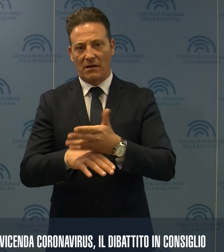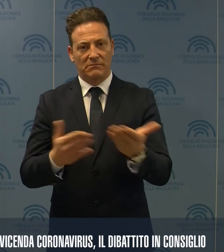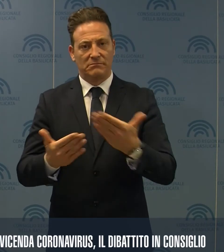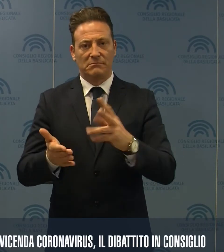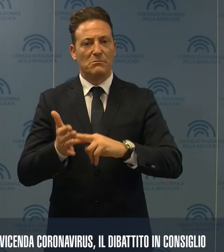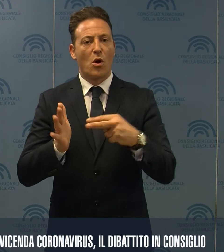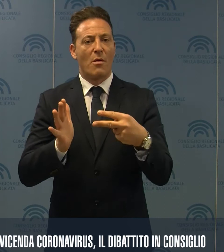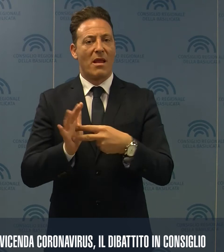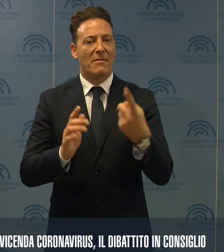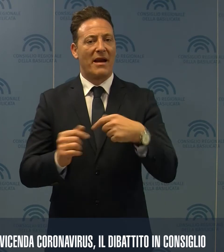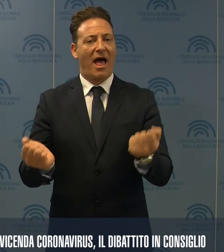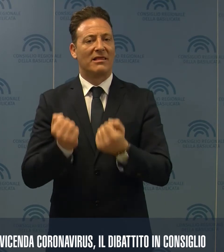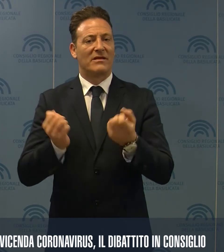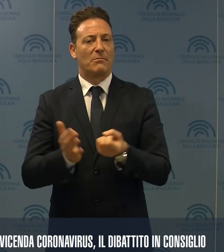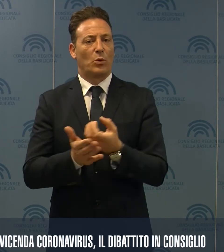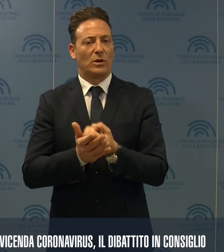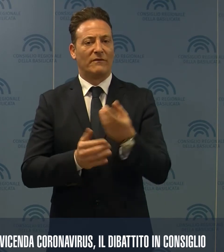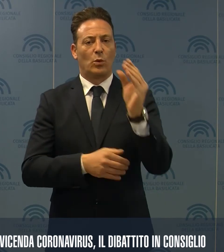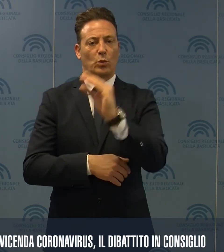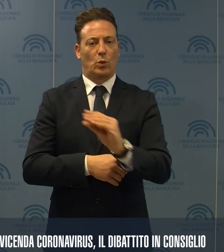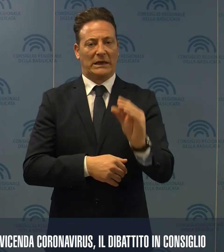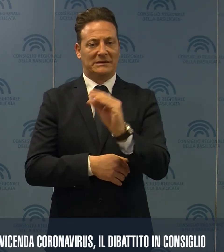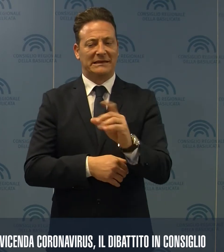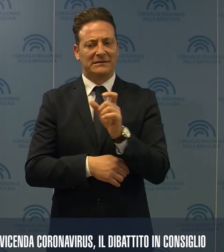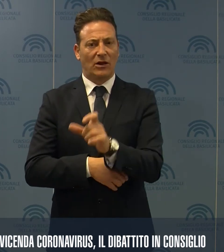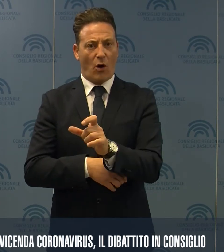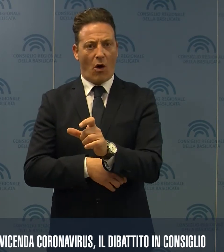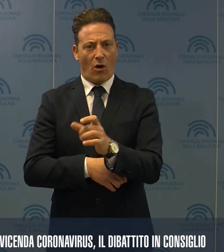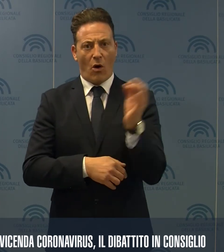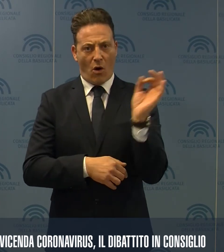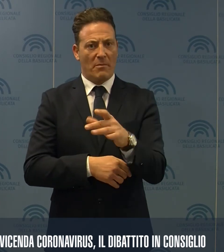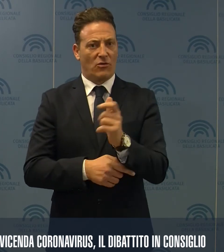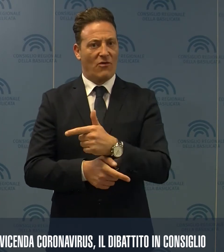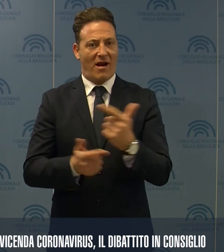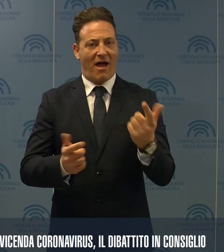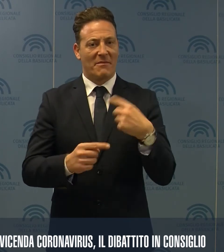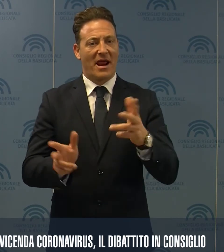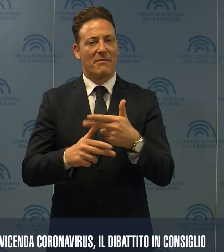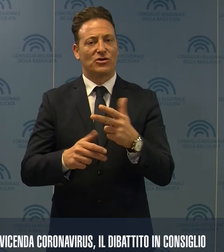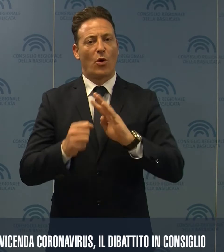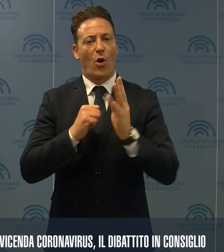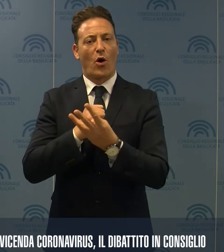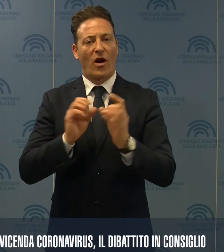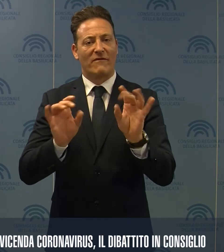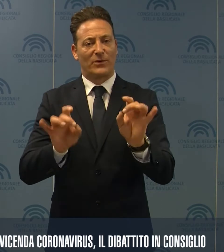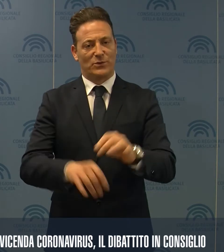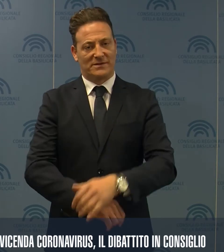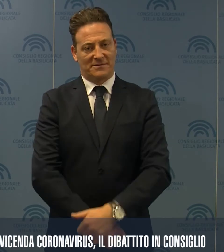i problemi delle attività produttive del turismo, settore duramente colpito dall'emergenza coronavirus.